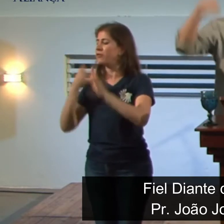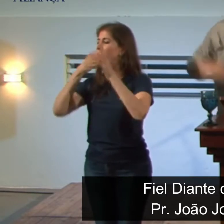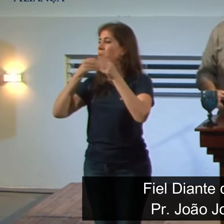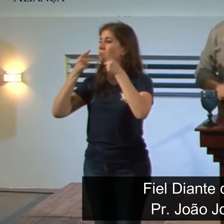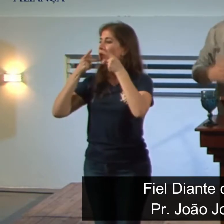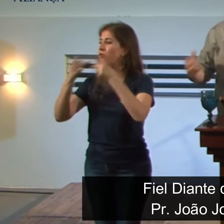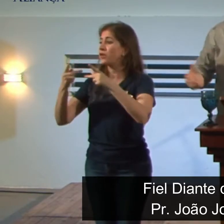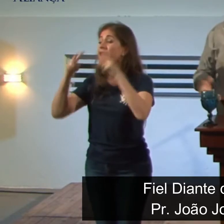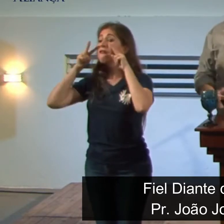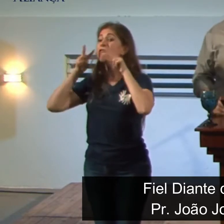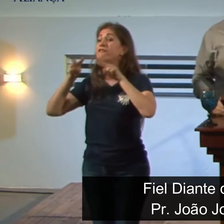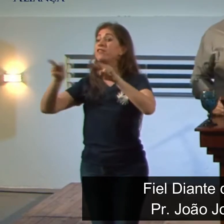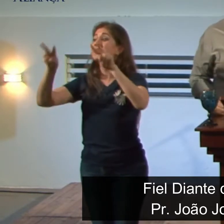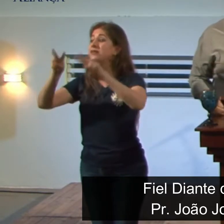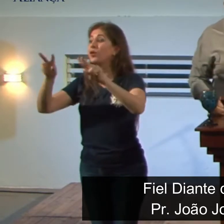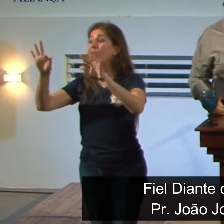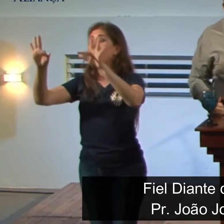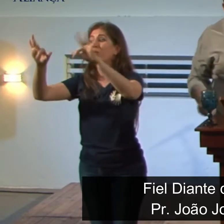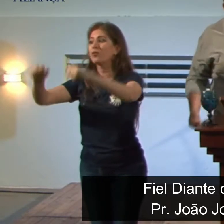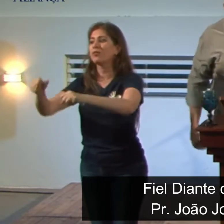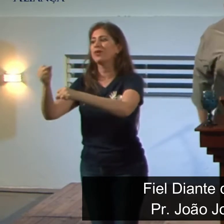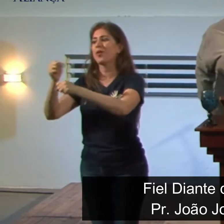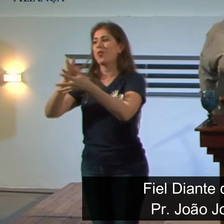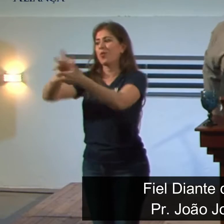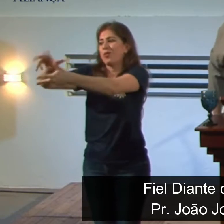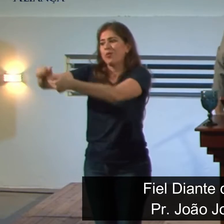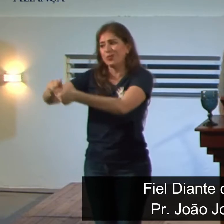visões do tempo do fim, visões que ainda não se concretizaram.